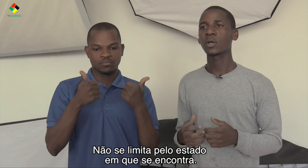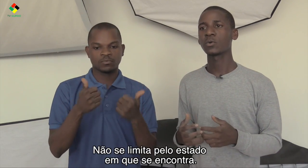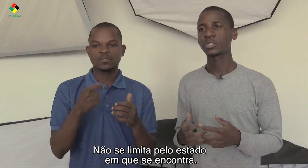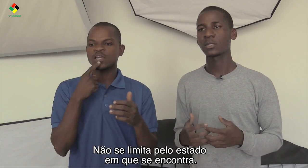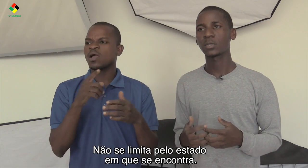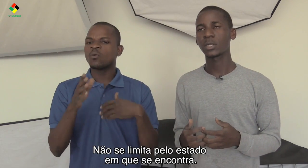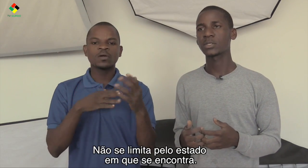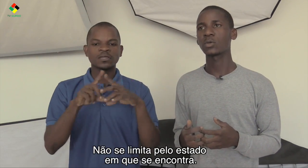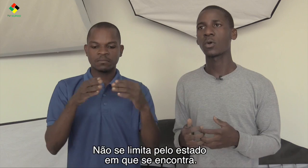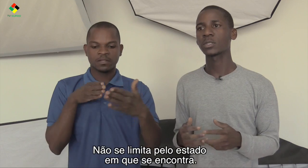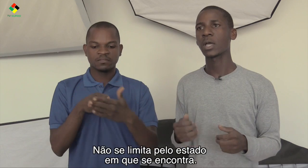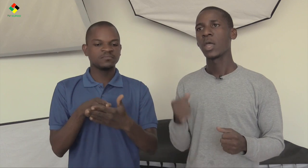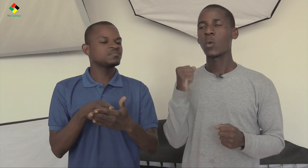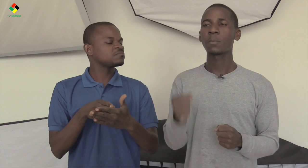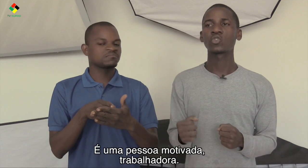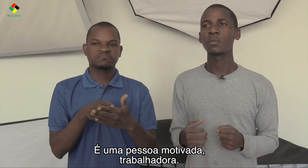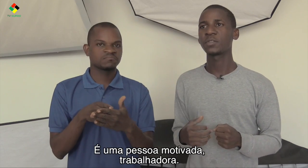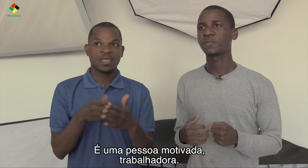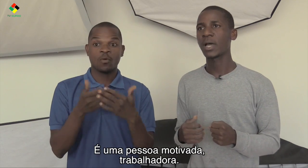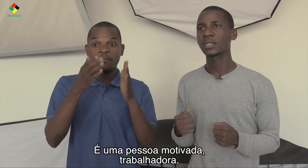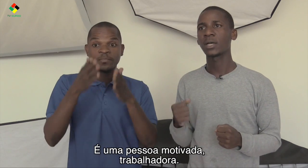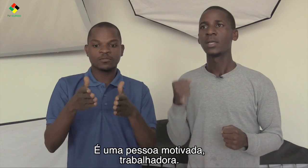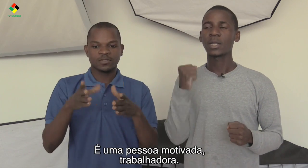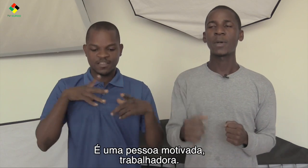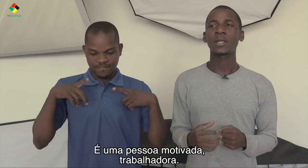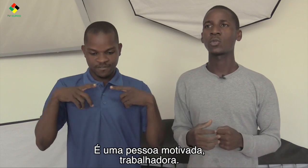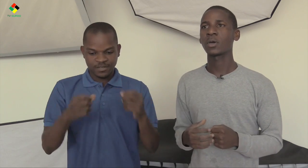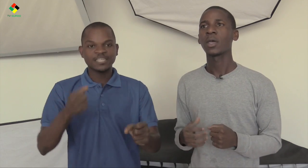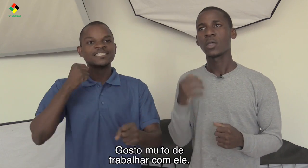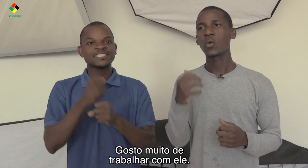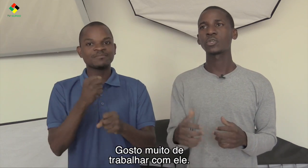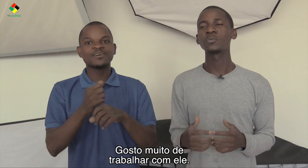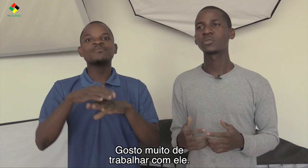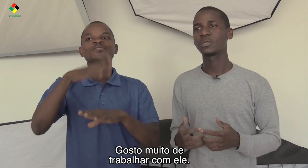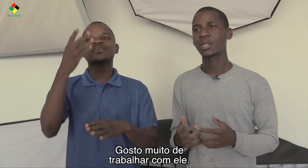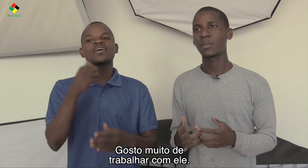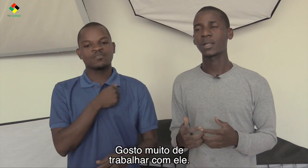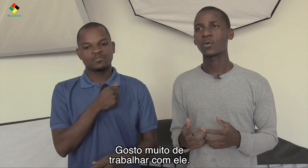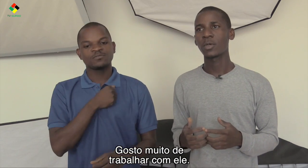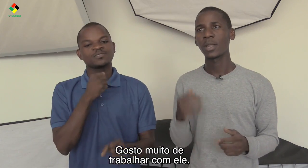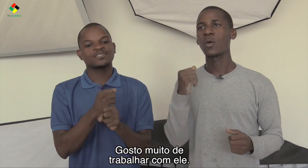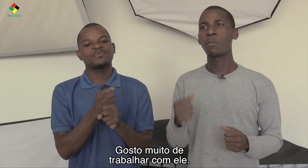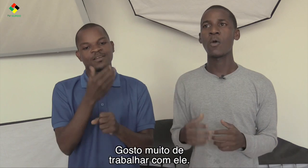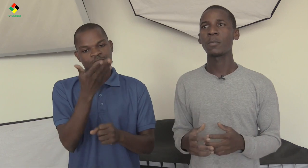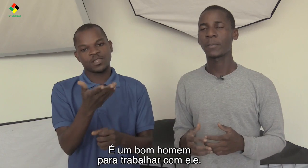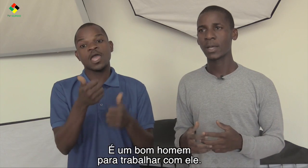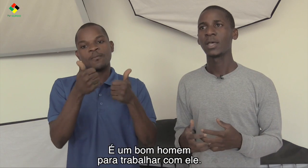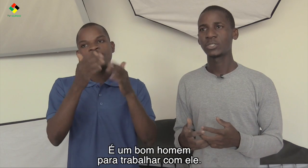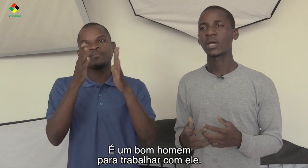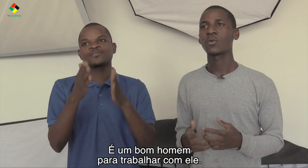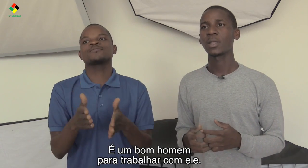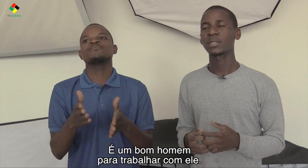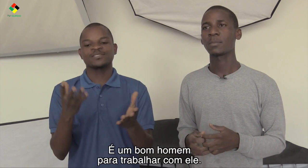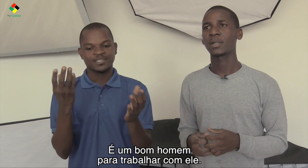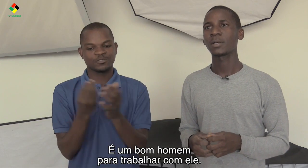se limita com o estado que ele se encontra. É uma pessoa motivada, trabalhadora. Eu gosto muito de trabalhar com ele. É um bom homem para